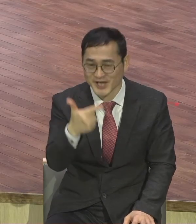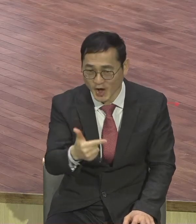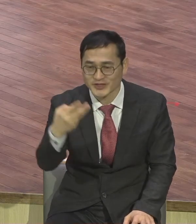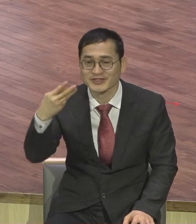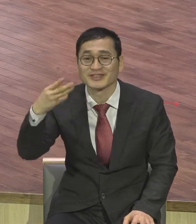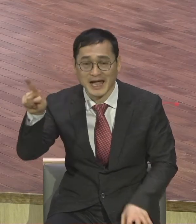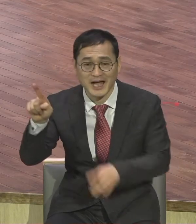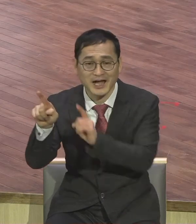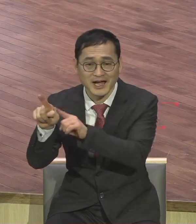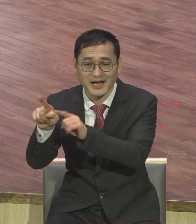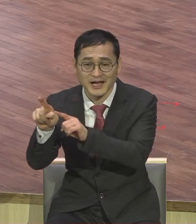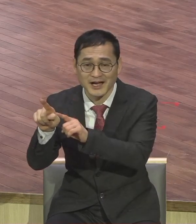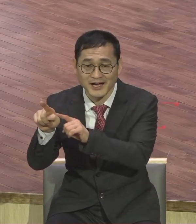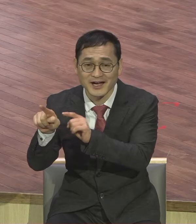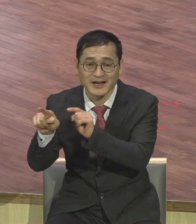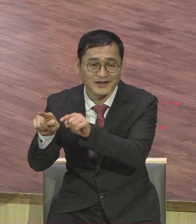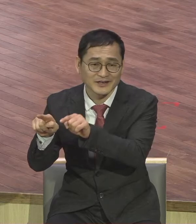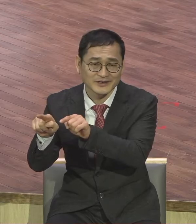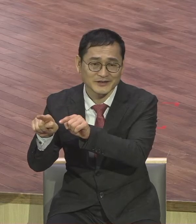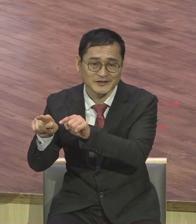현타에 앞서서 영타가 돼 영타